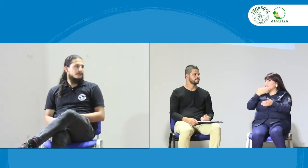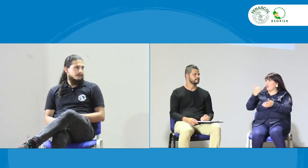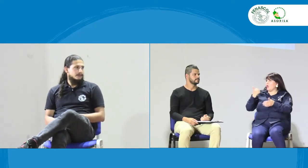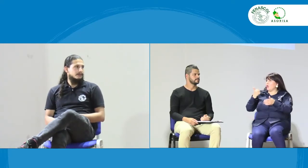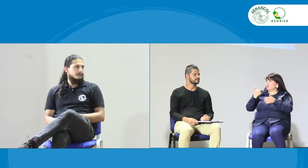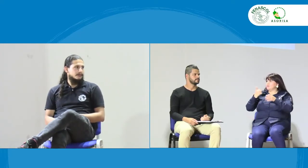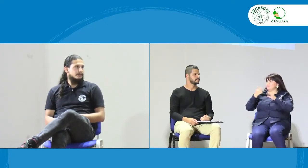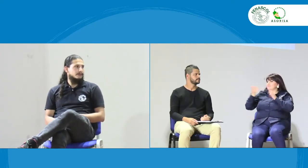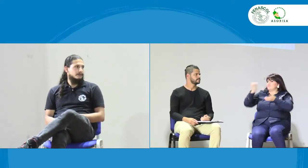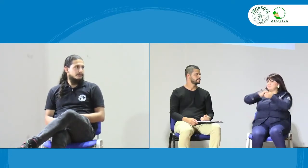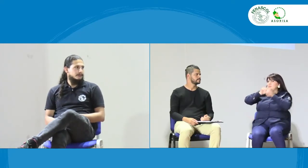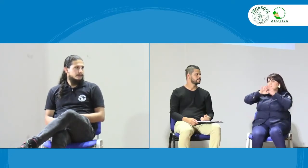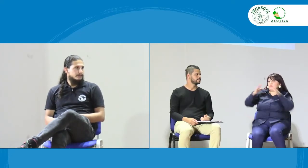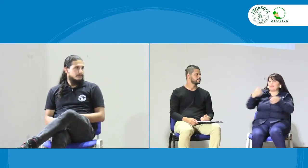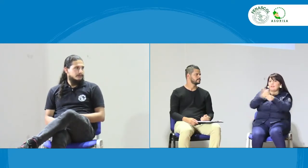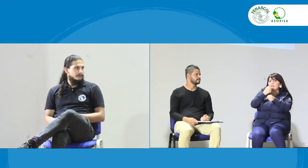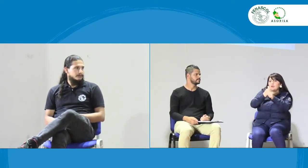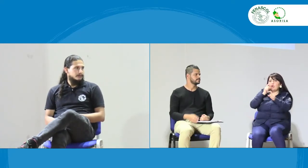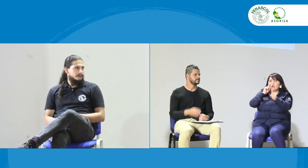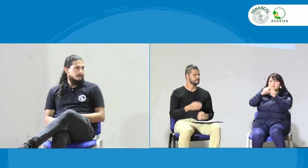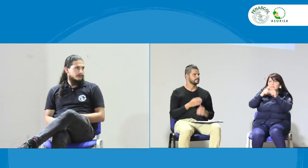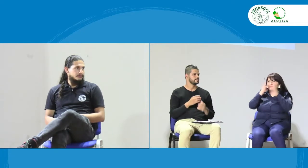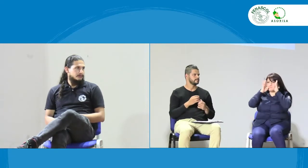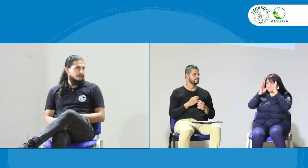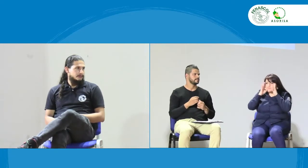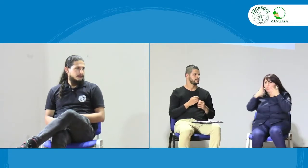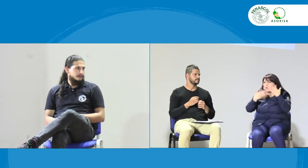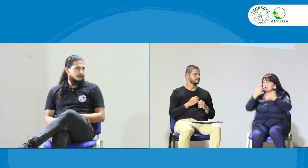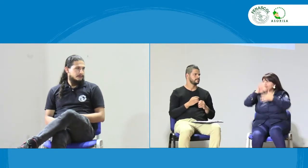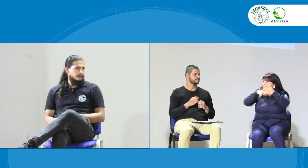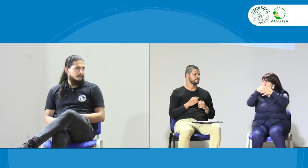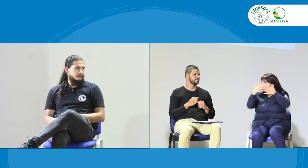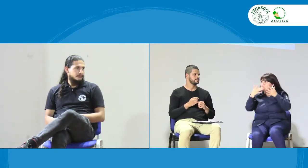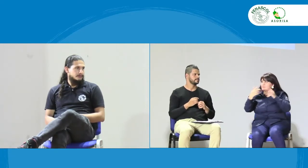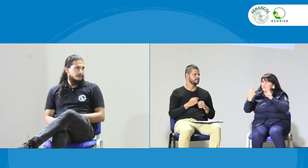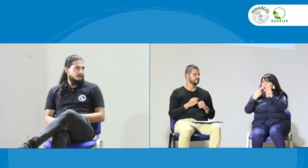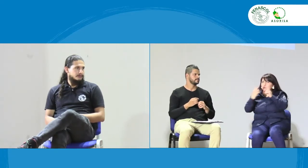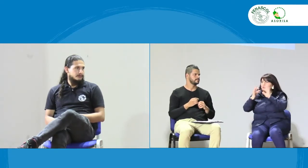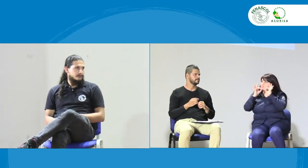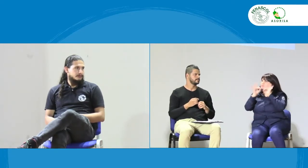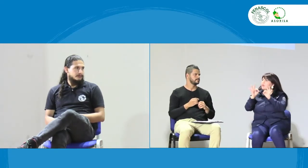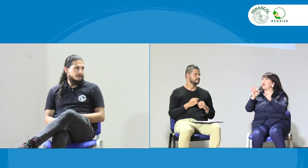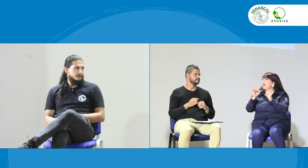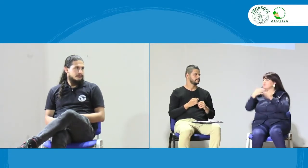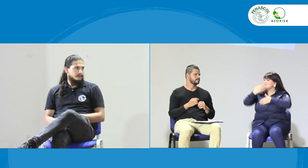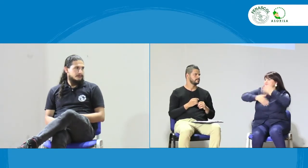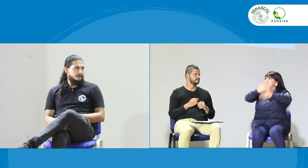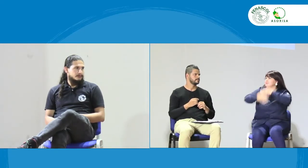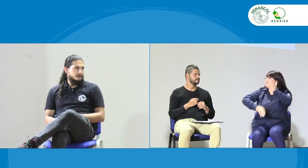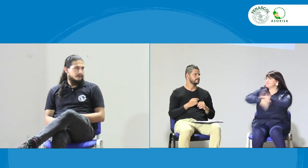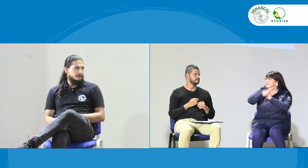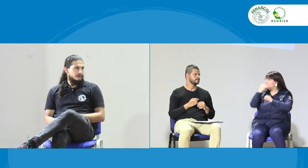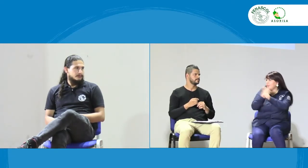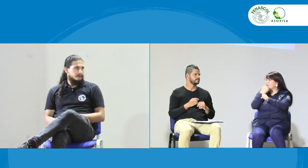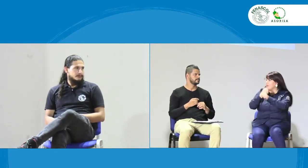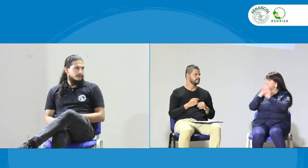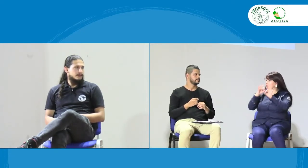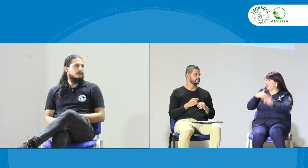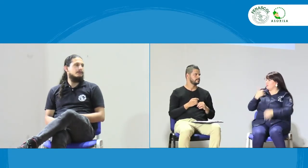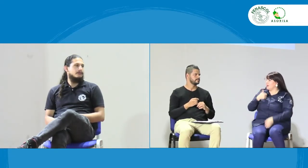articulado para ganar tiempo. Es importante generar las mesas de trabajo y atender todos estos